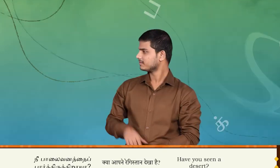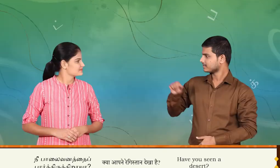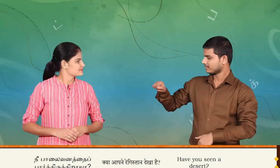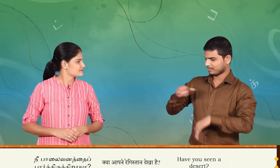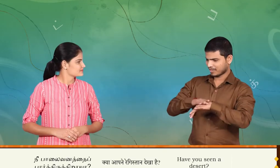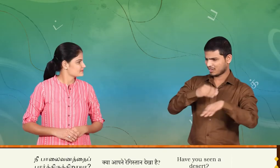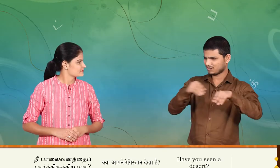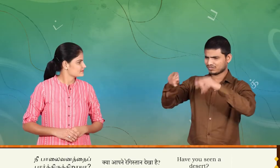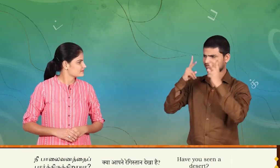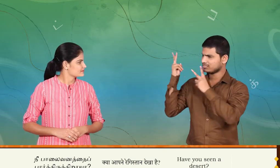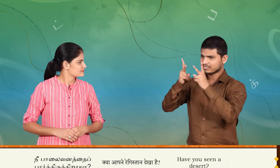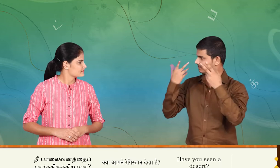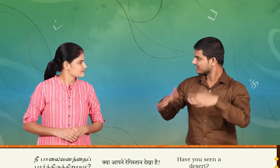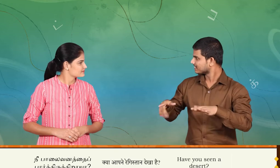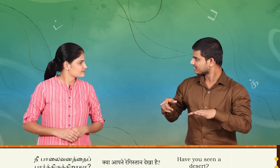நீ பாலை வணத்தி பார்த்திரிக்கிறாயா?